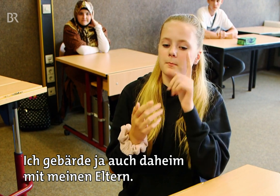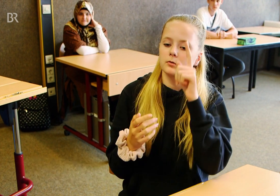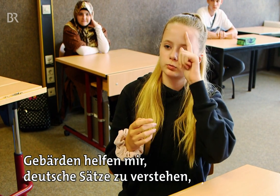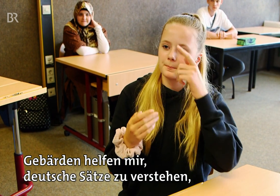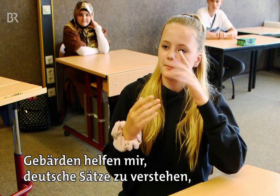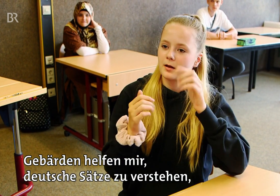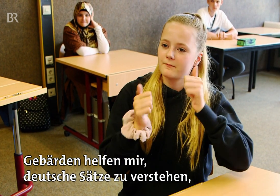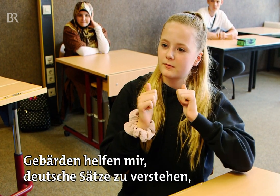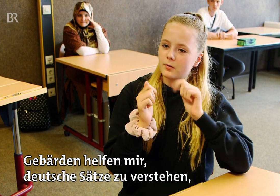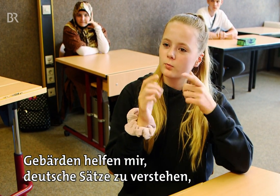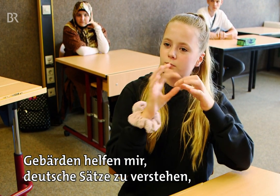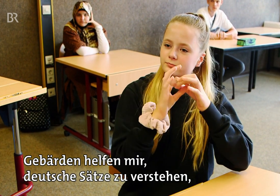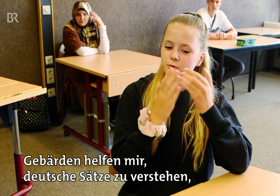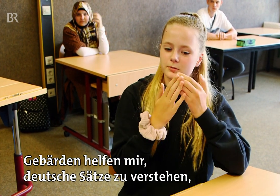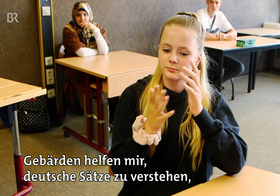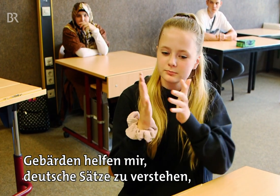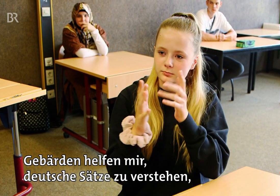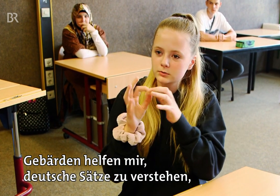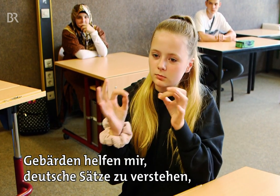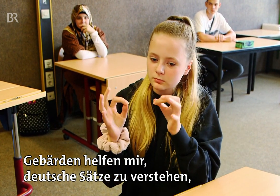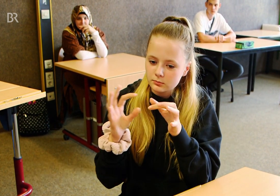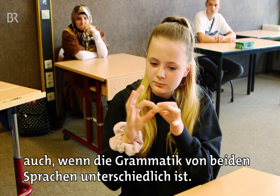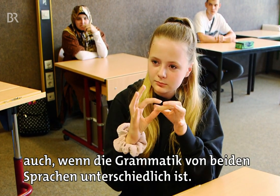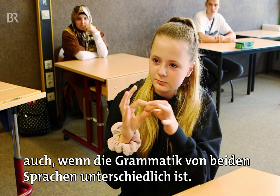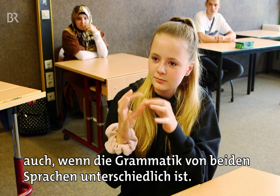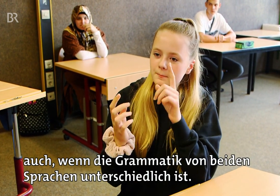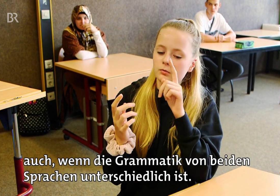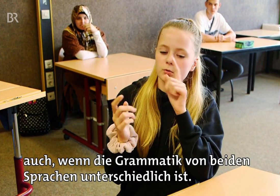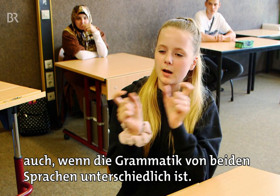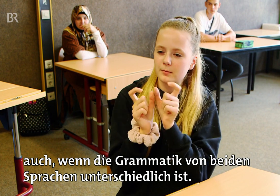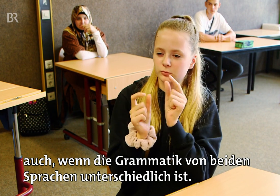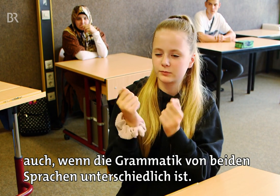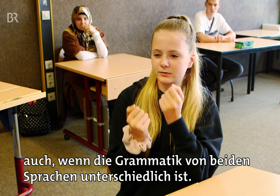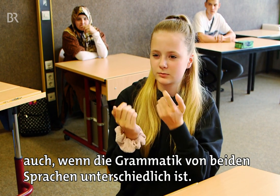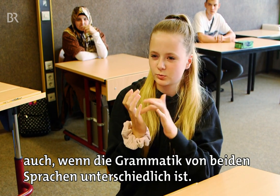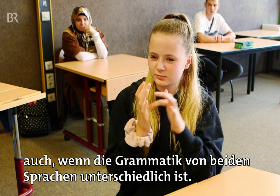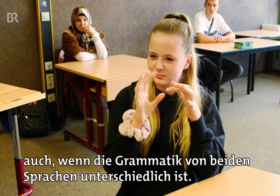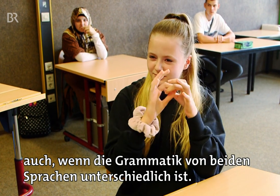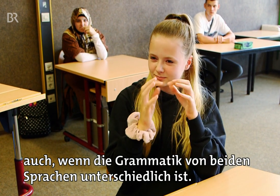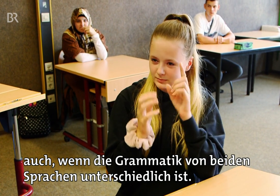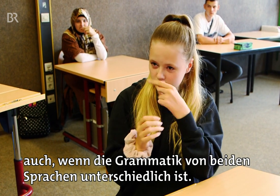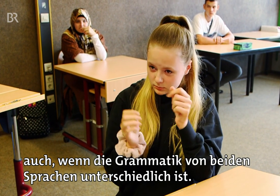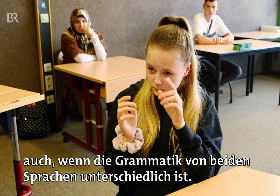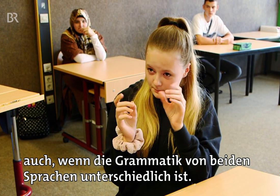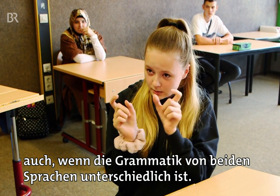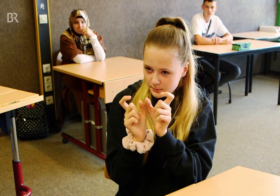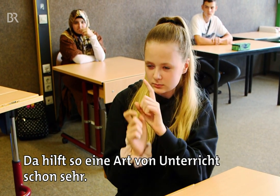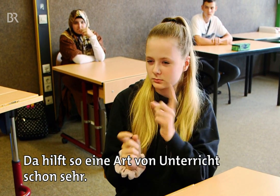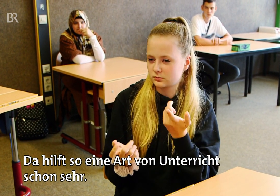Eltern. Gebärden helfen mir, deutsche Sätze zu verstehen, auch wenn die Grammatik von beiden Sprachen unterschiedlich ist. Da